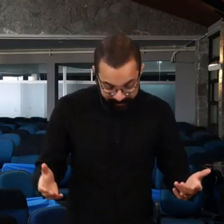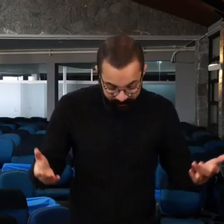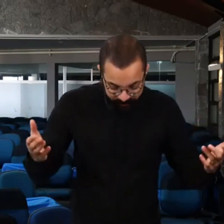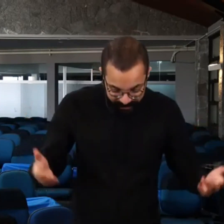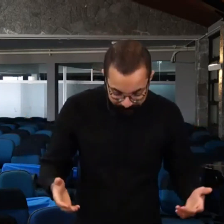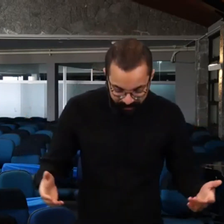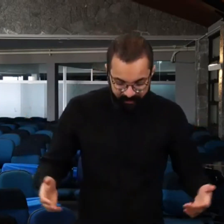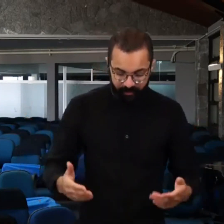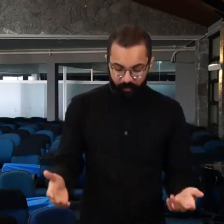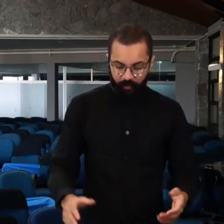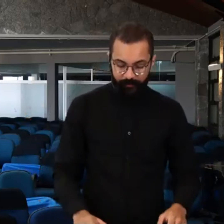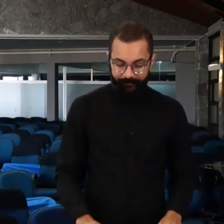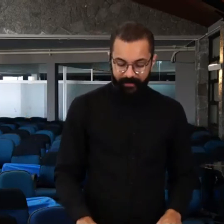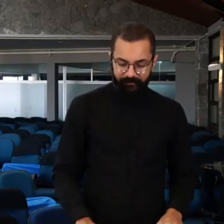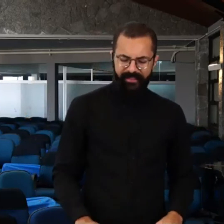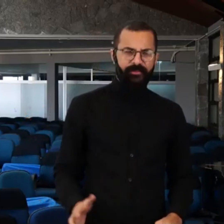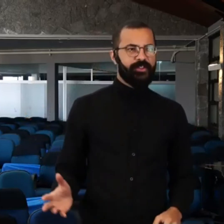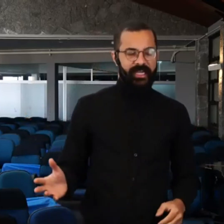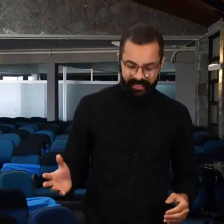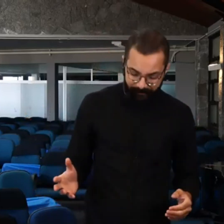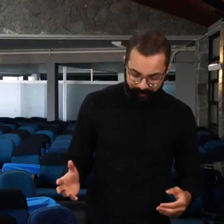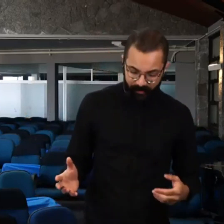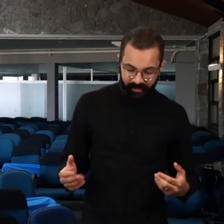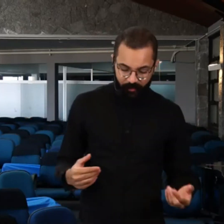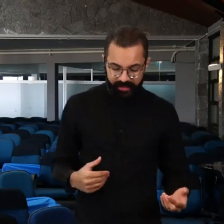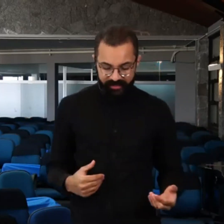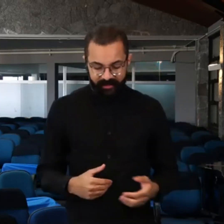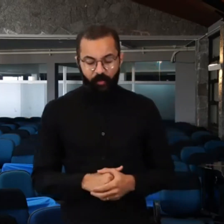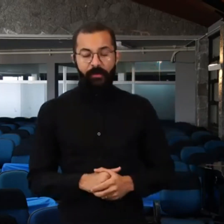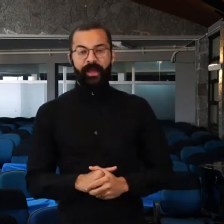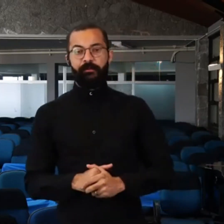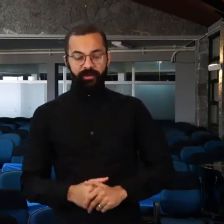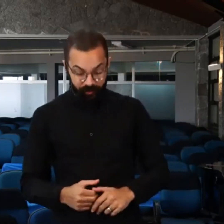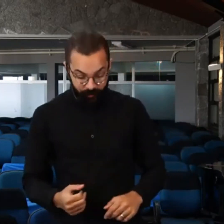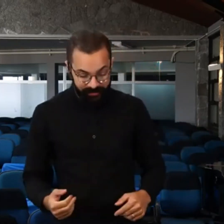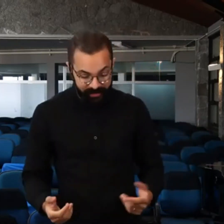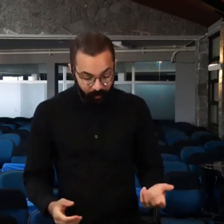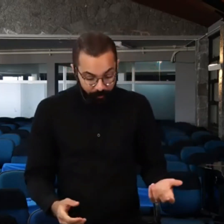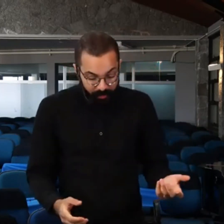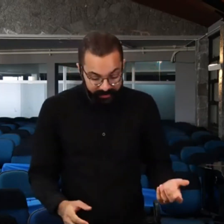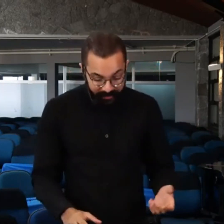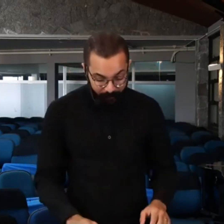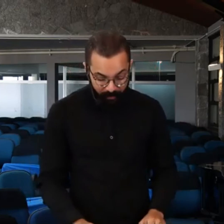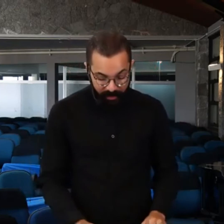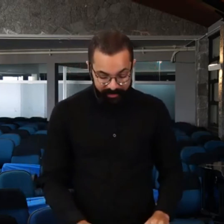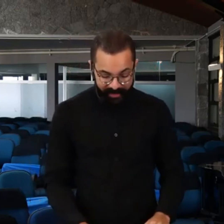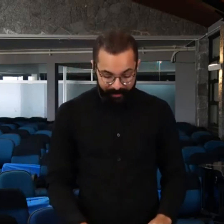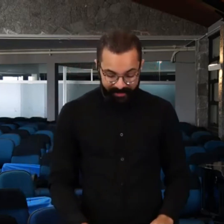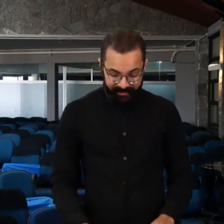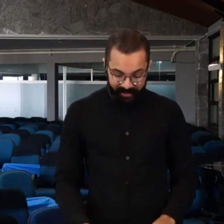Deus sabe de tudo. Mas isso não estaria, pastor, em contradição com a parábola do juiz Inico, por exemplo, que aparece lá